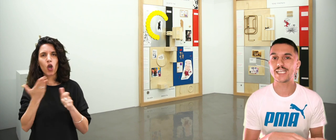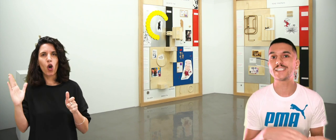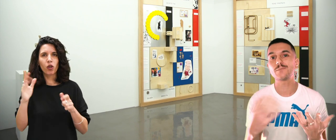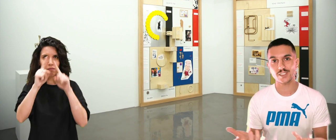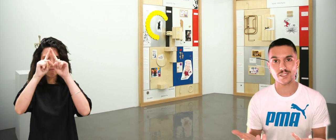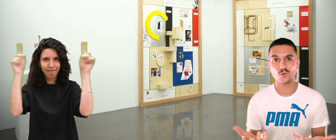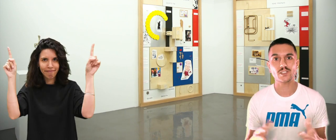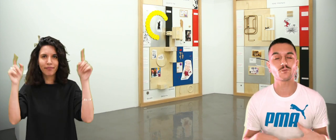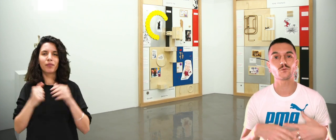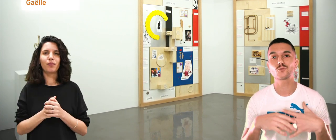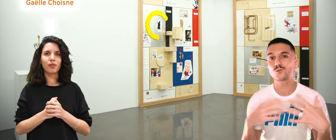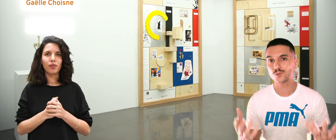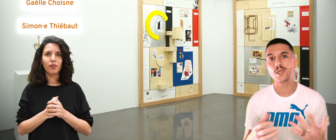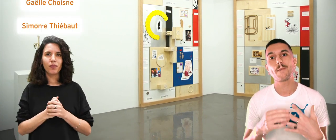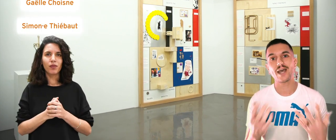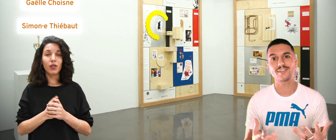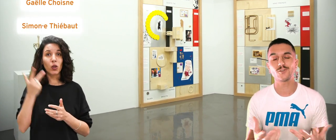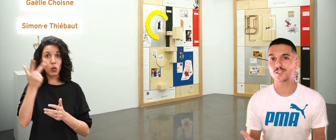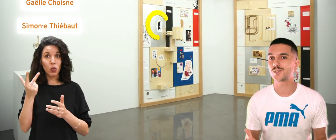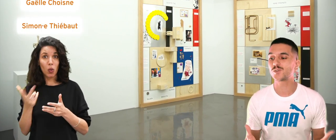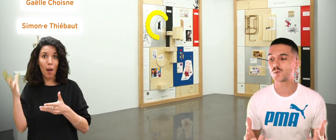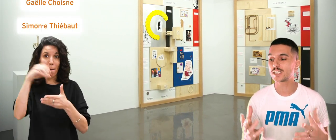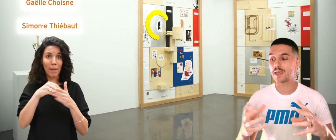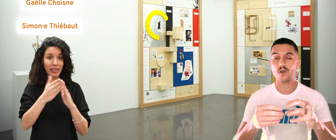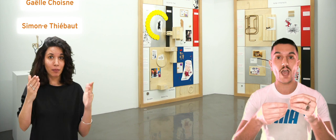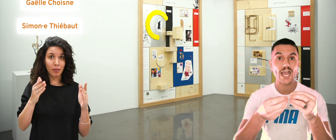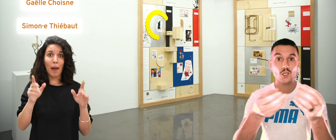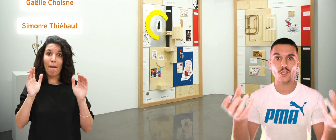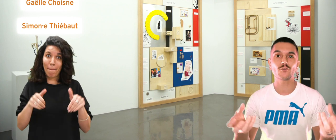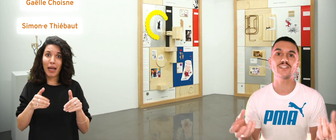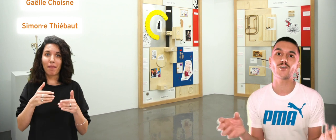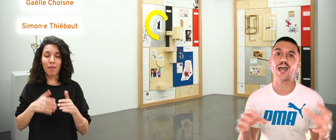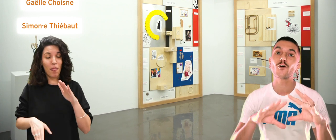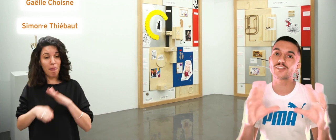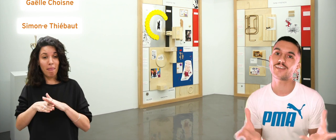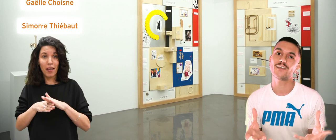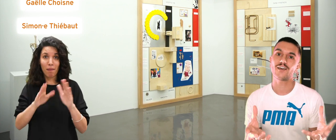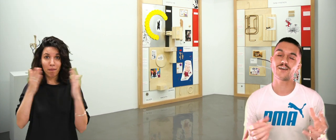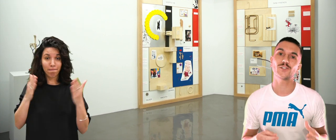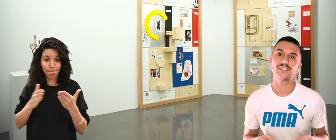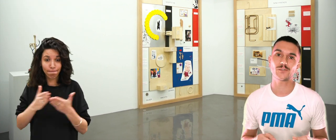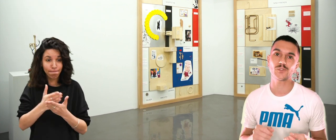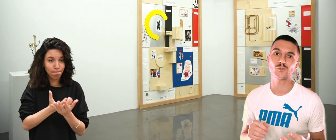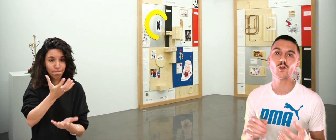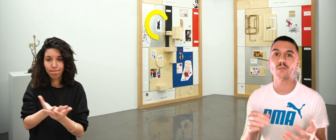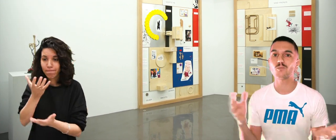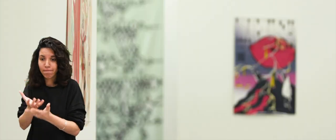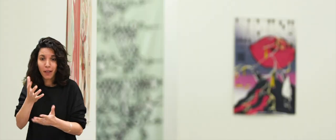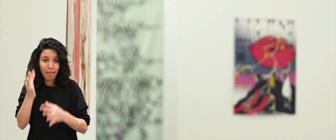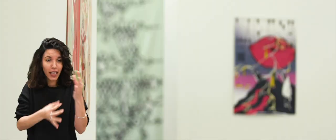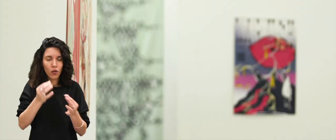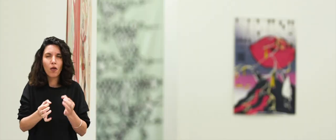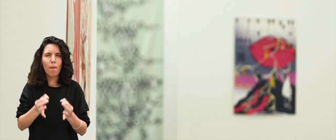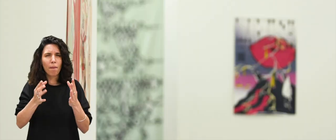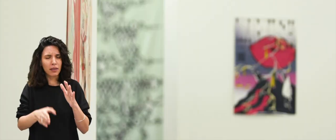Gaëlle Chouane et Simone Thiebaud qui font toute partie de l'exposition et qui même accueillent le visiteur à l'entrée de cette exposition comme un